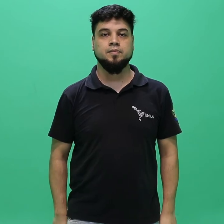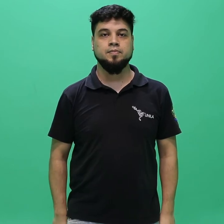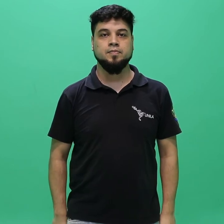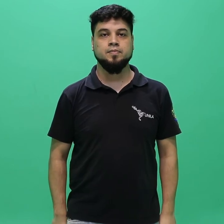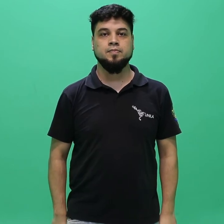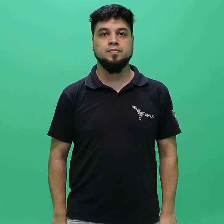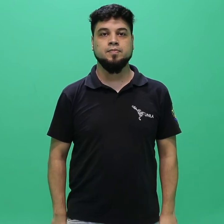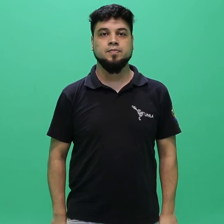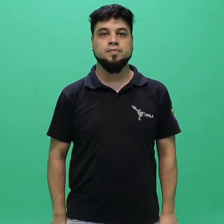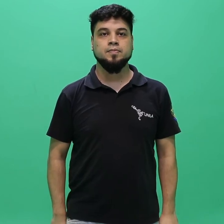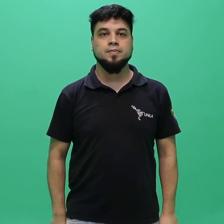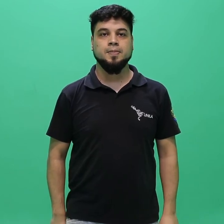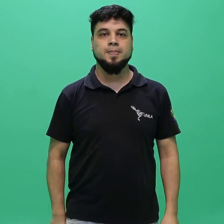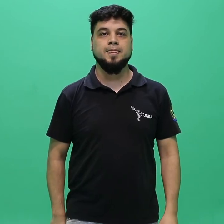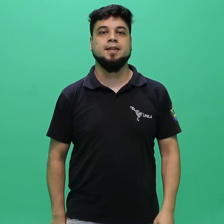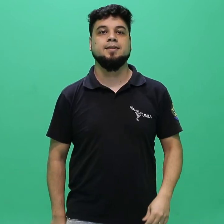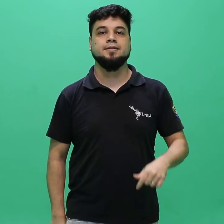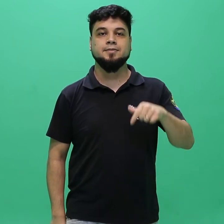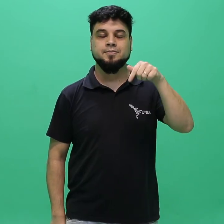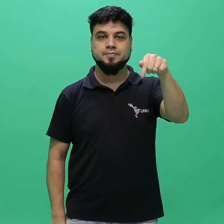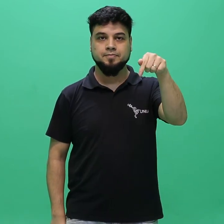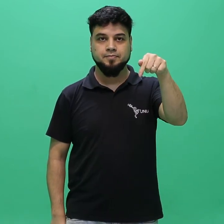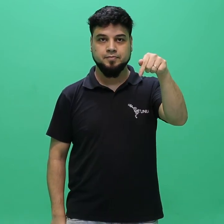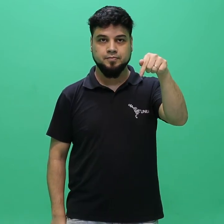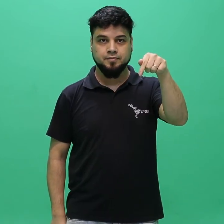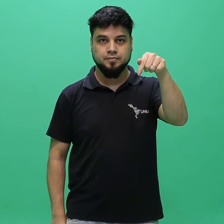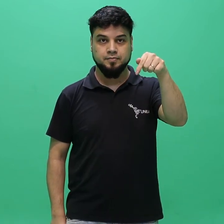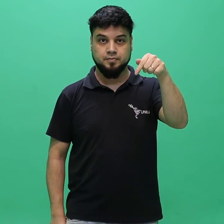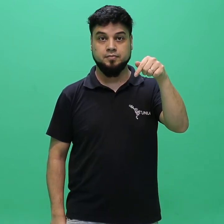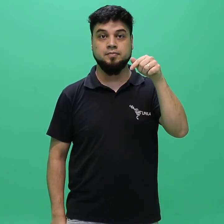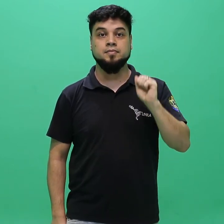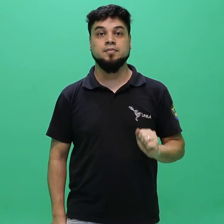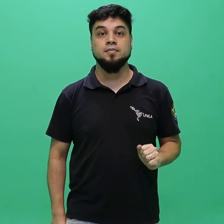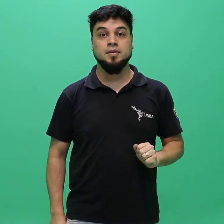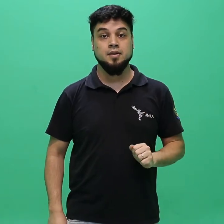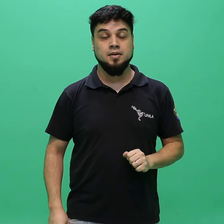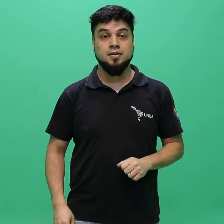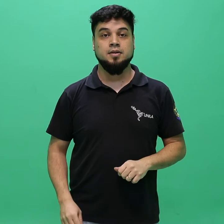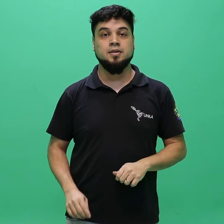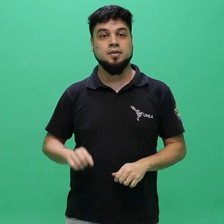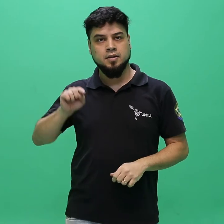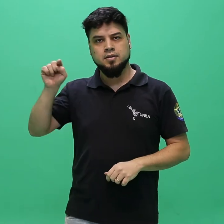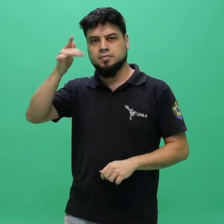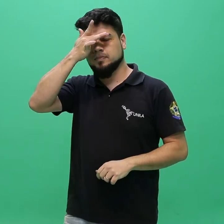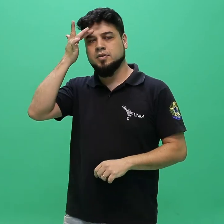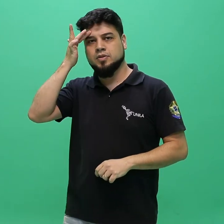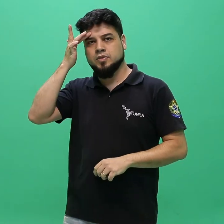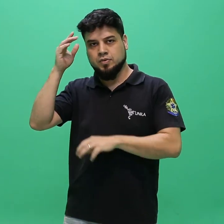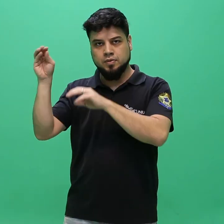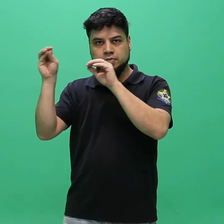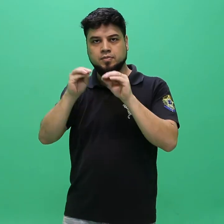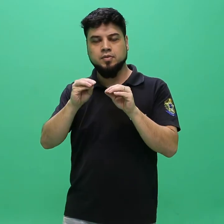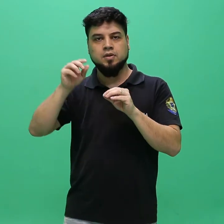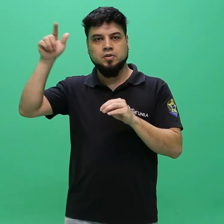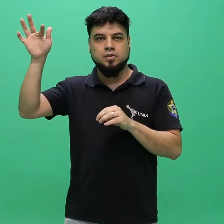7. Tenha concluído, considerando os componentes curriculares com